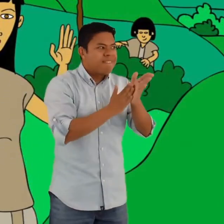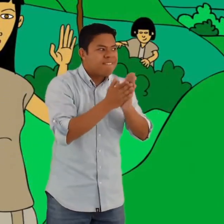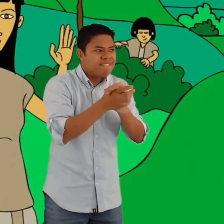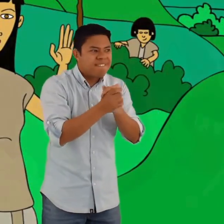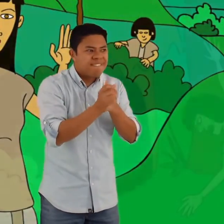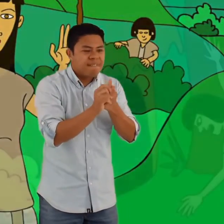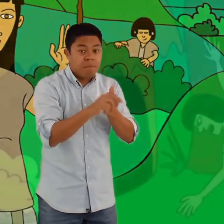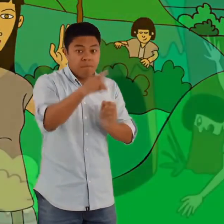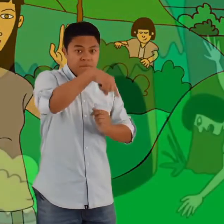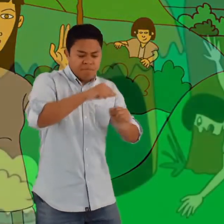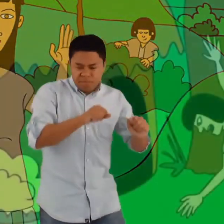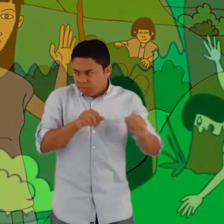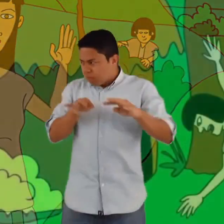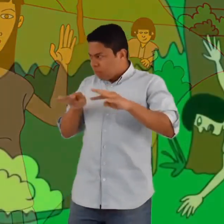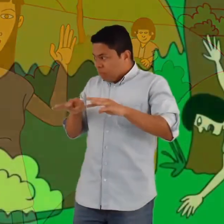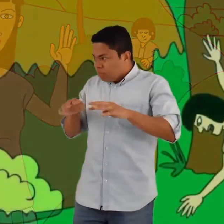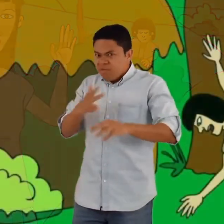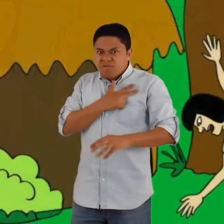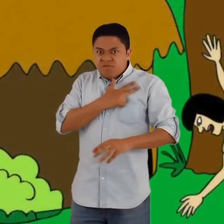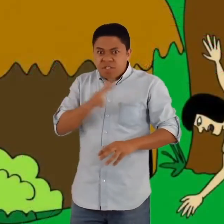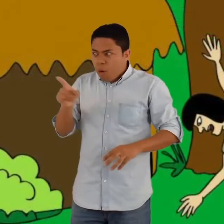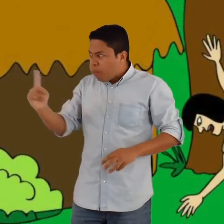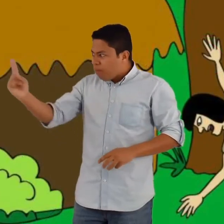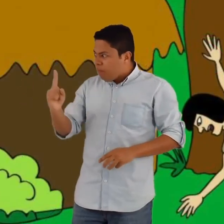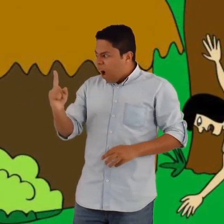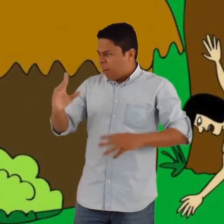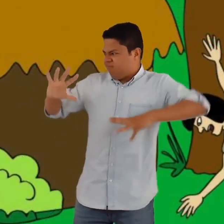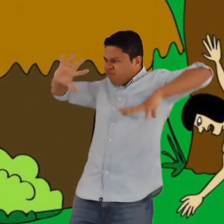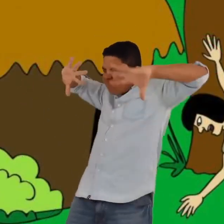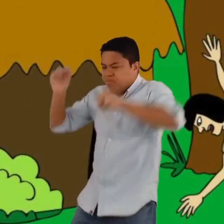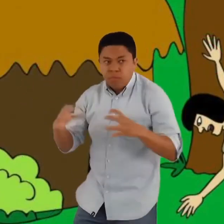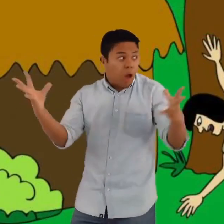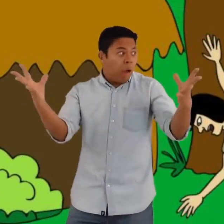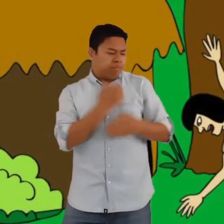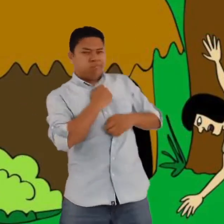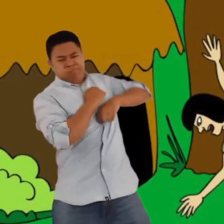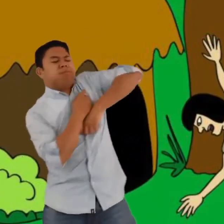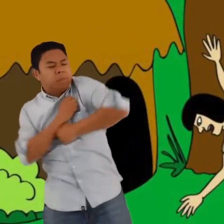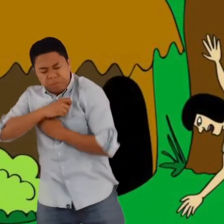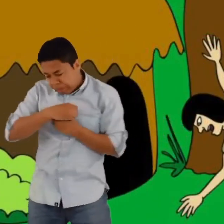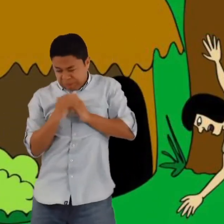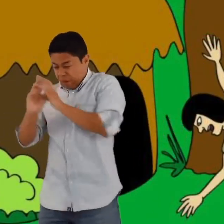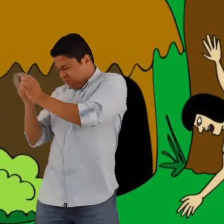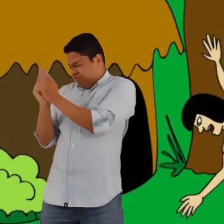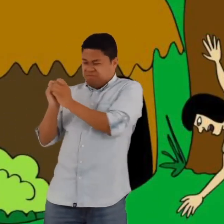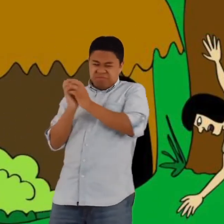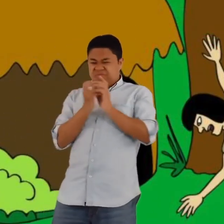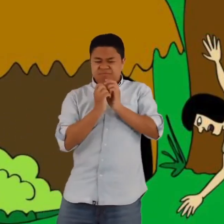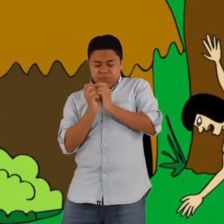Hasta llegar allá. Cuando el grupo de jóvenes vio llegar a Yivian, lo tomaron con fuerza,